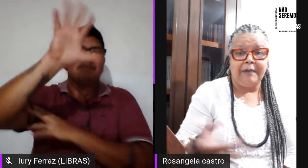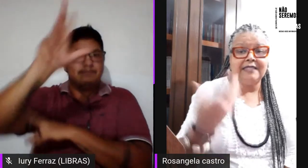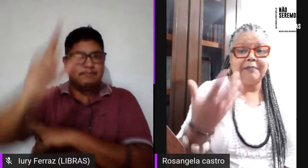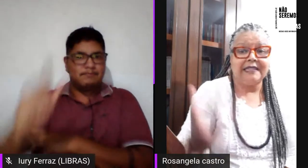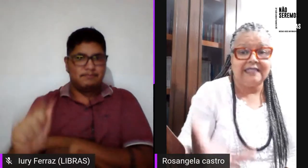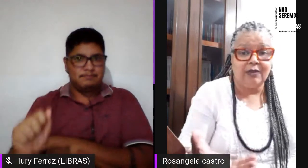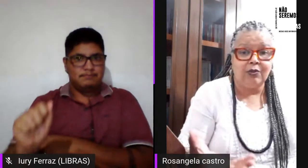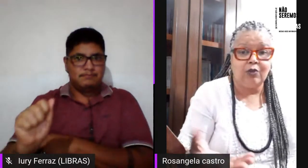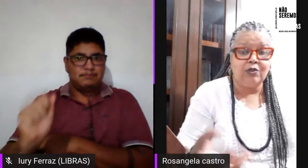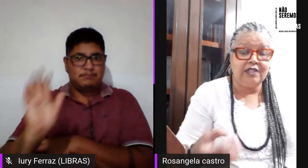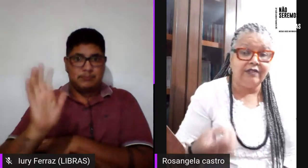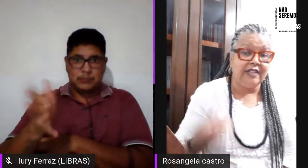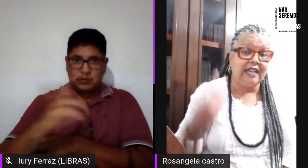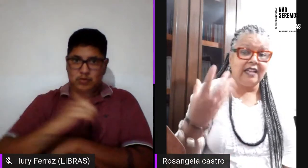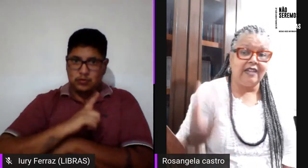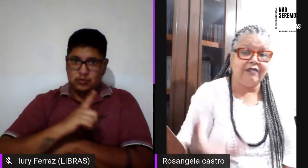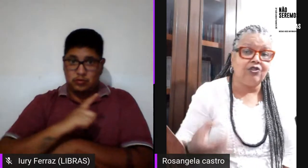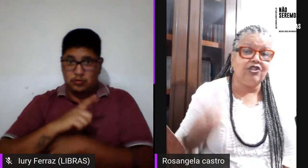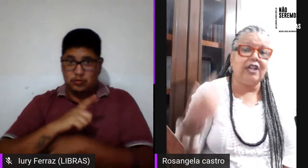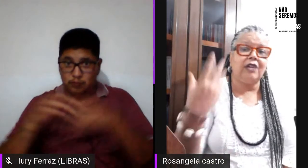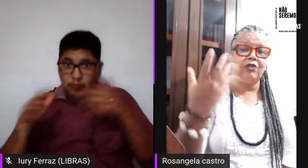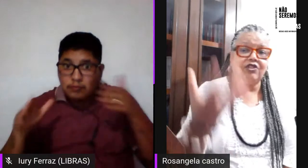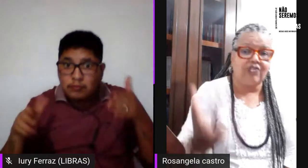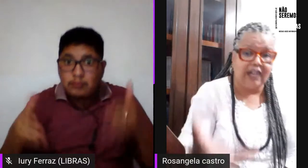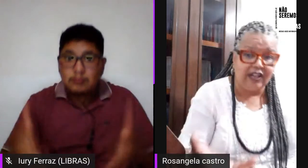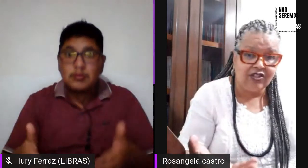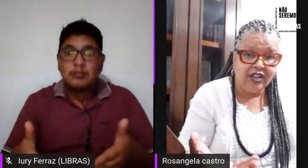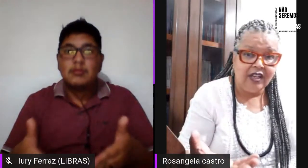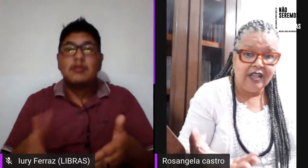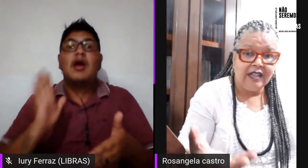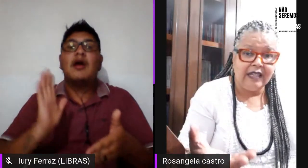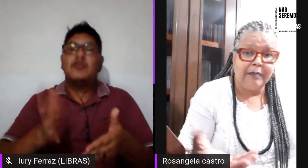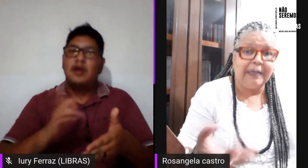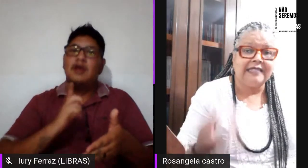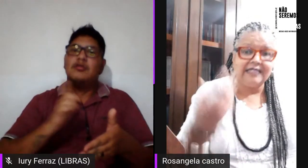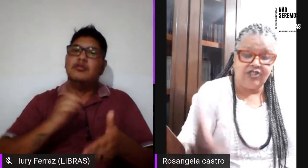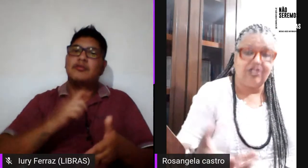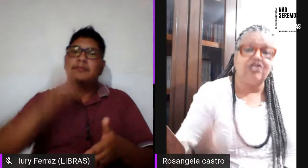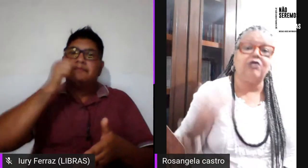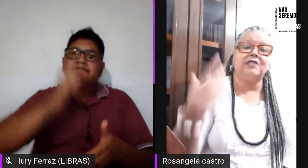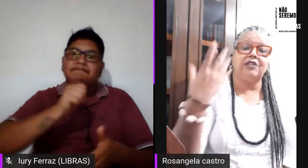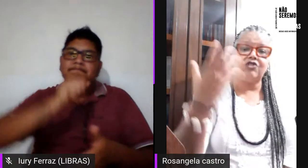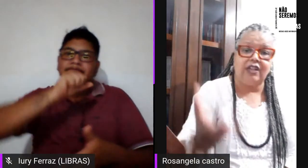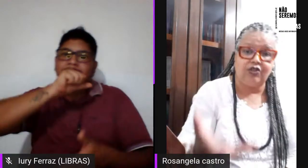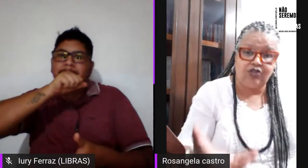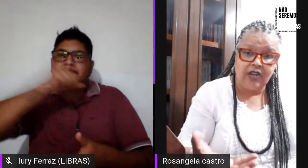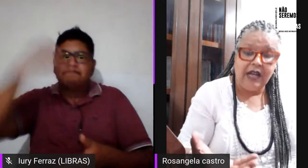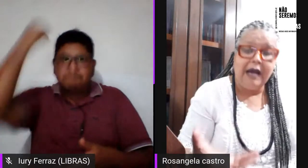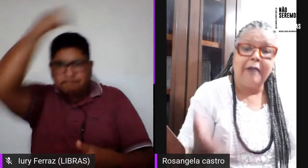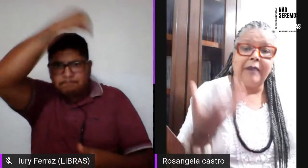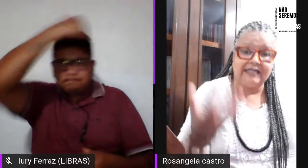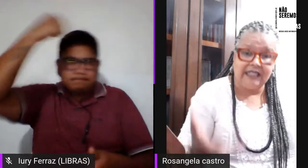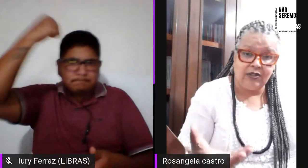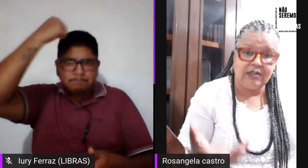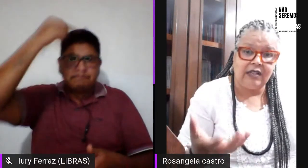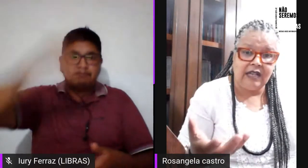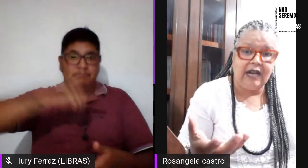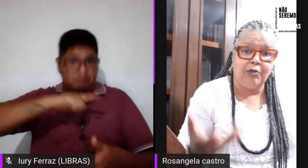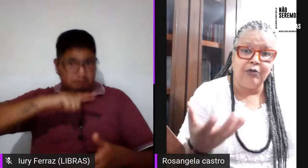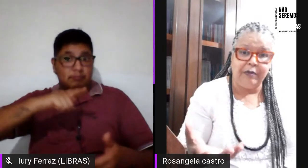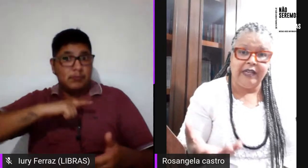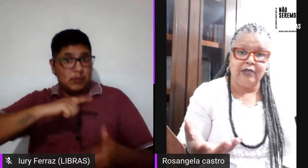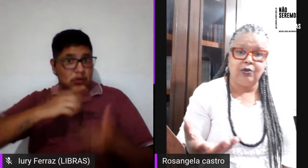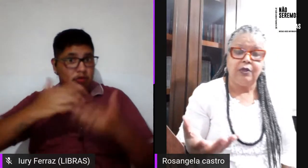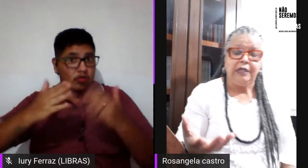a participação, inclusive, naquele evento de alorixás, né, parceiras, que tinham seus terreiros parceiros